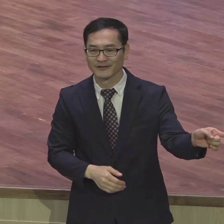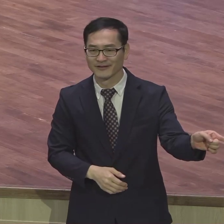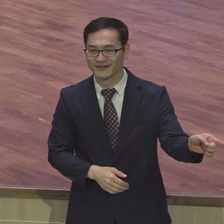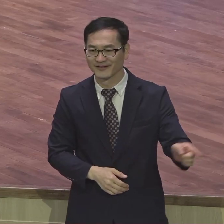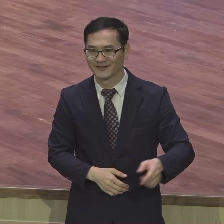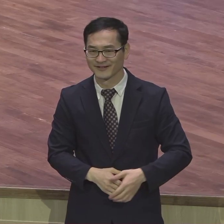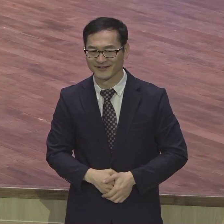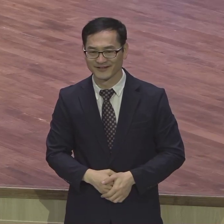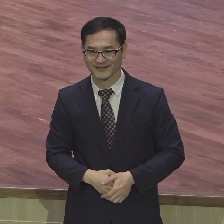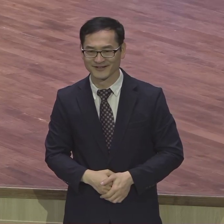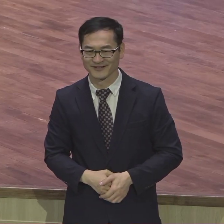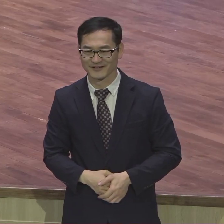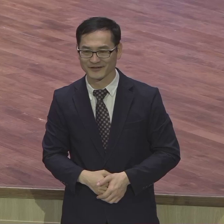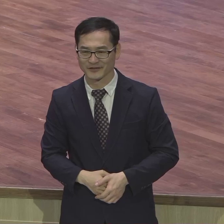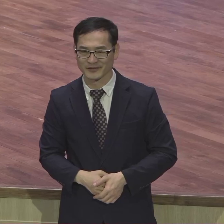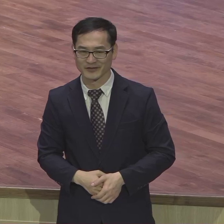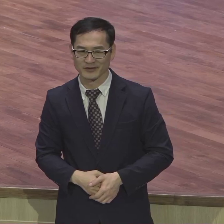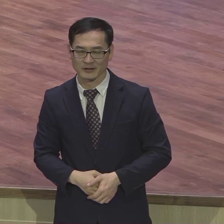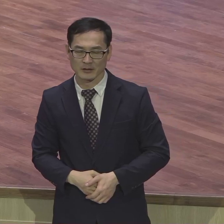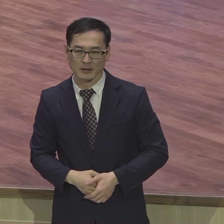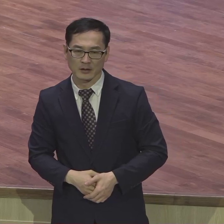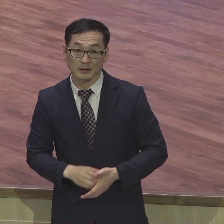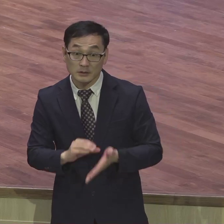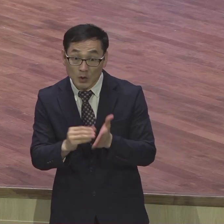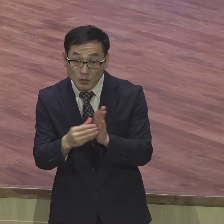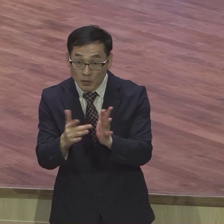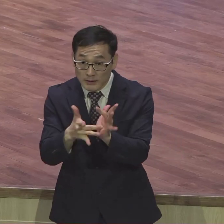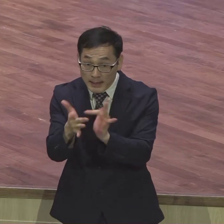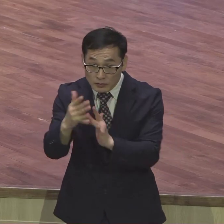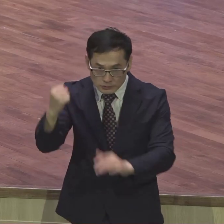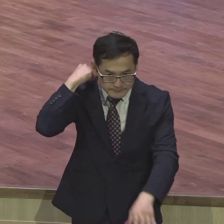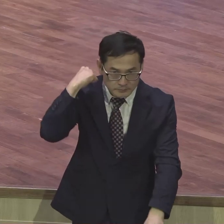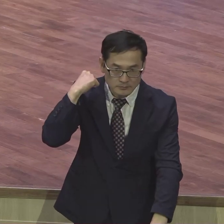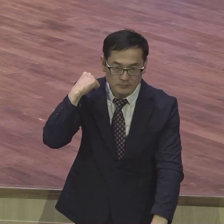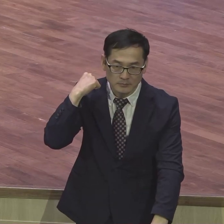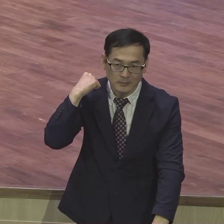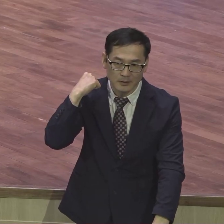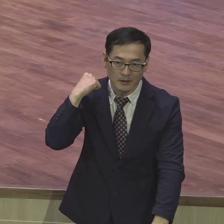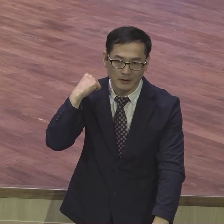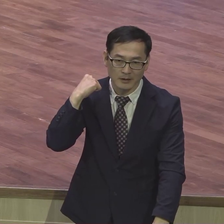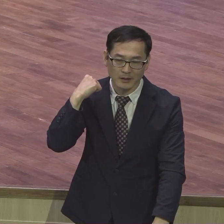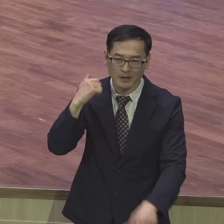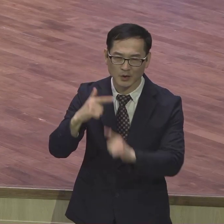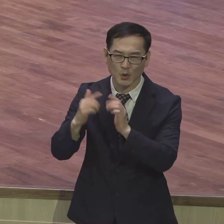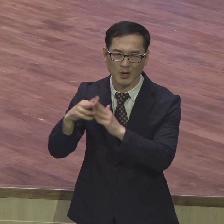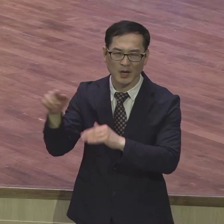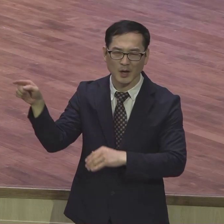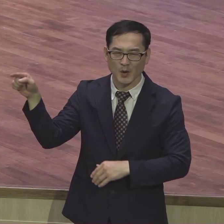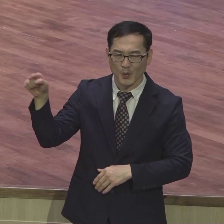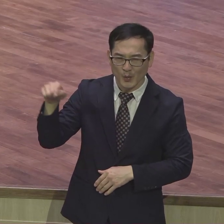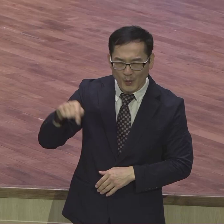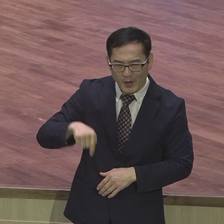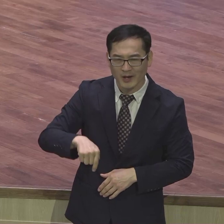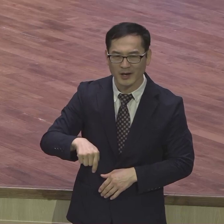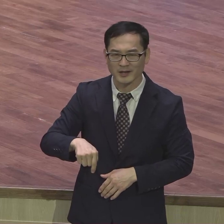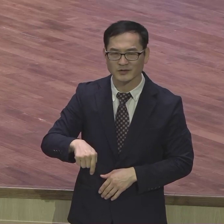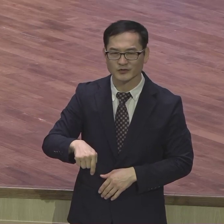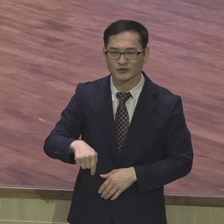재밌죠 그 정도라니까 여러분 교회 와가지고 말해 보니까 믿음 좋은 장원님들 보고 믿음 좋은